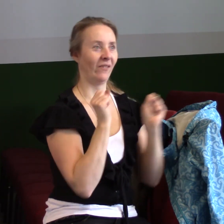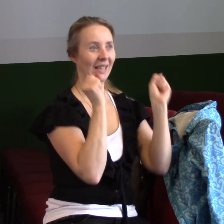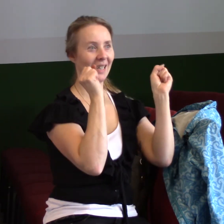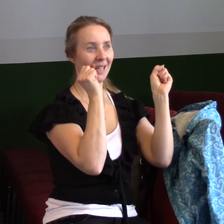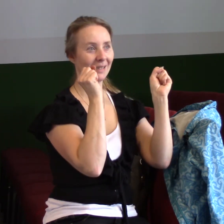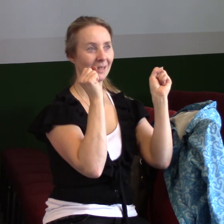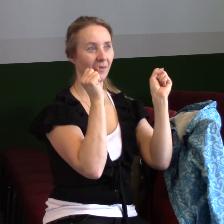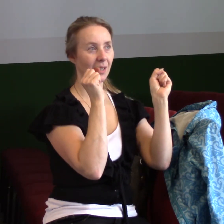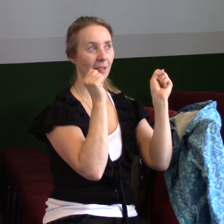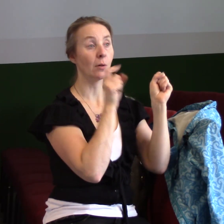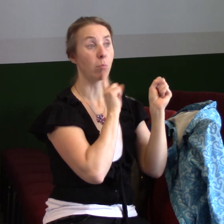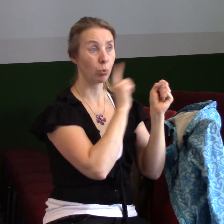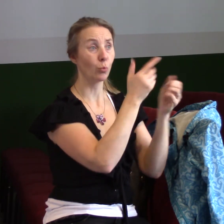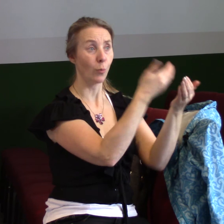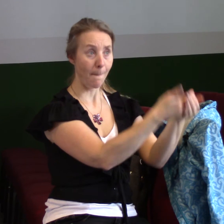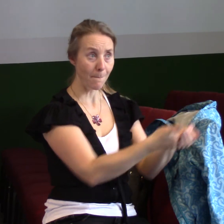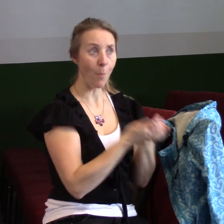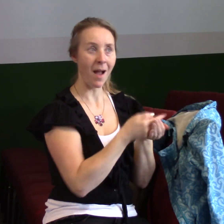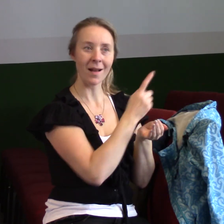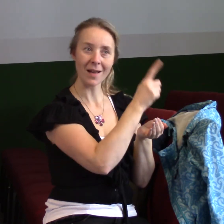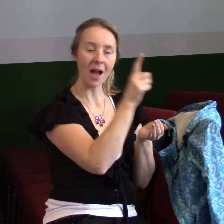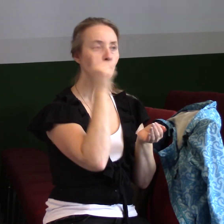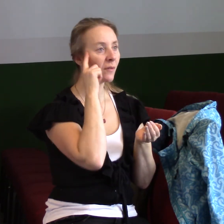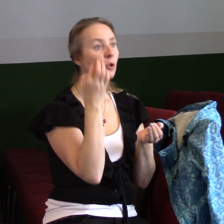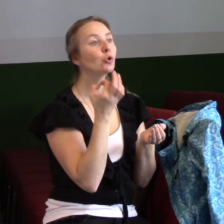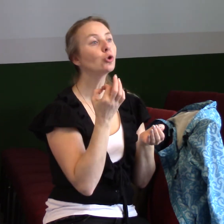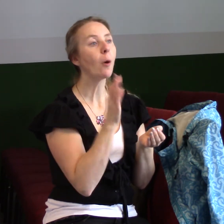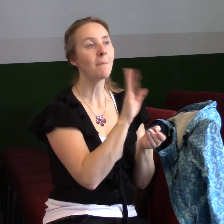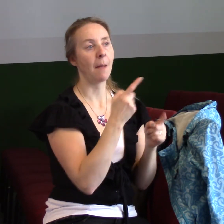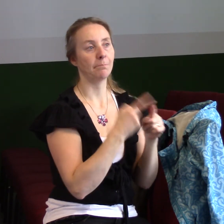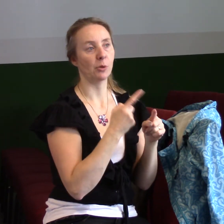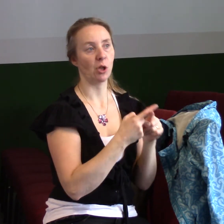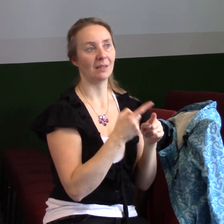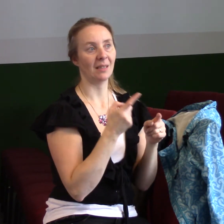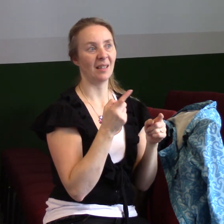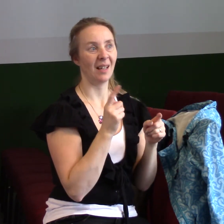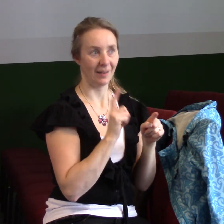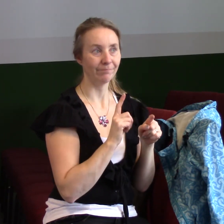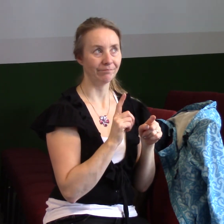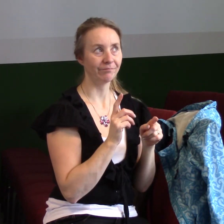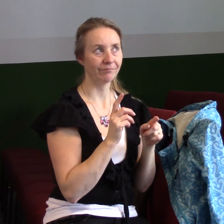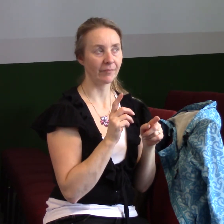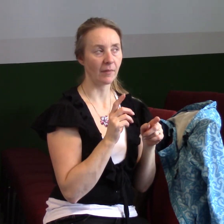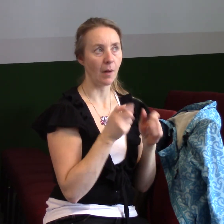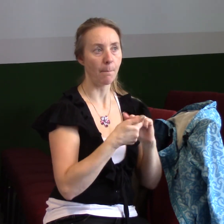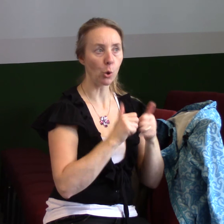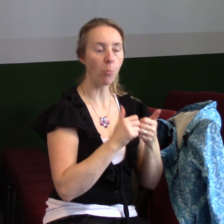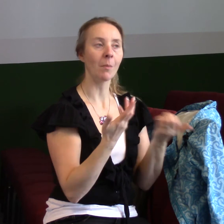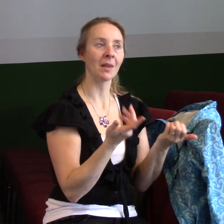Ale není jediná. Pán Bůh nám dal církev, dal nám lidi kolem nás, kteří jsou proměňováni Bohem stejně jako my.